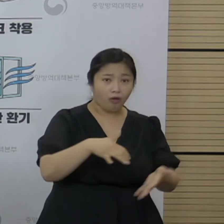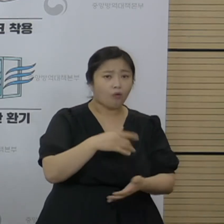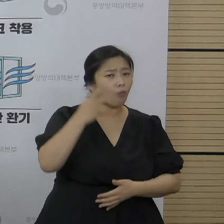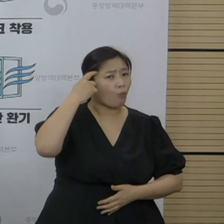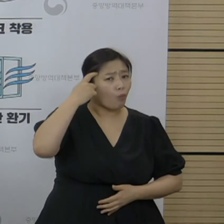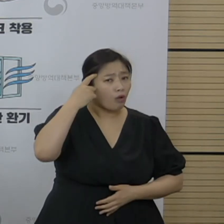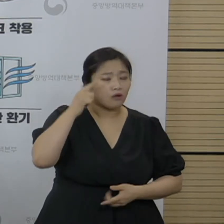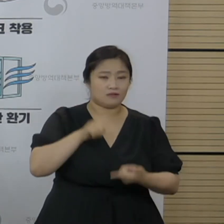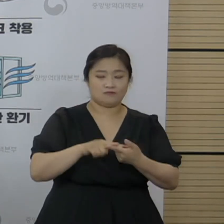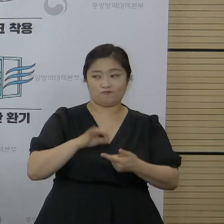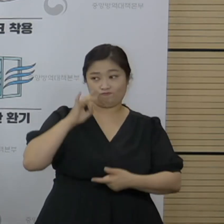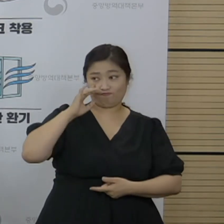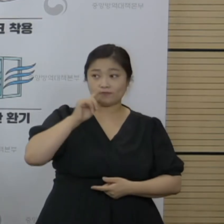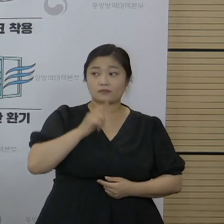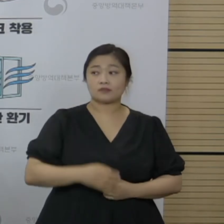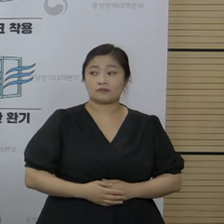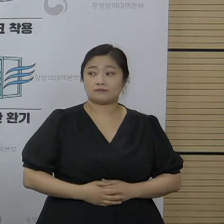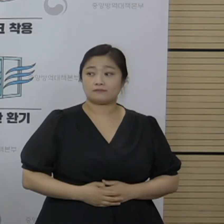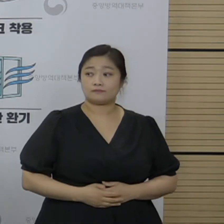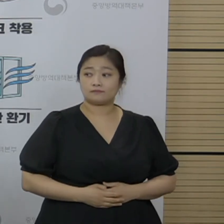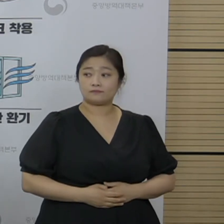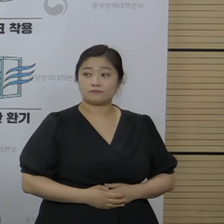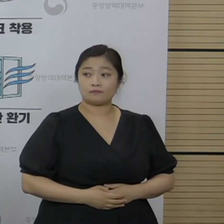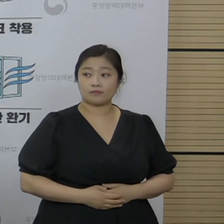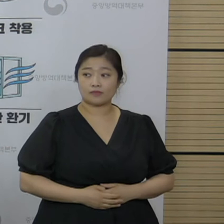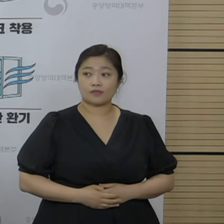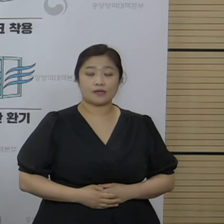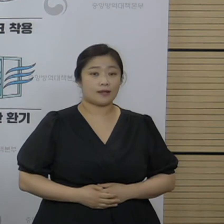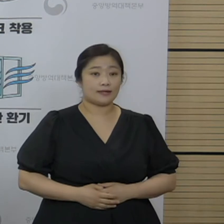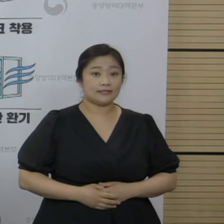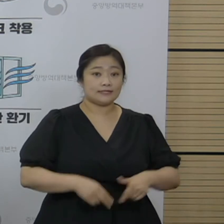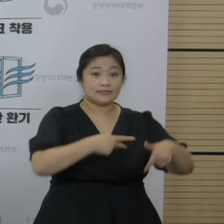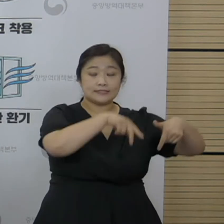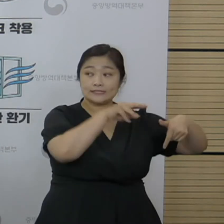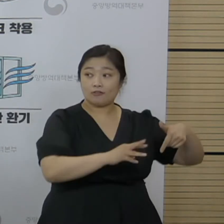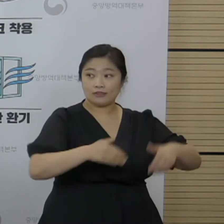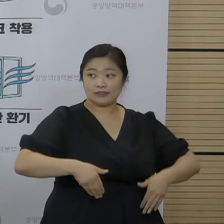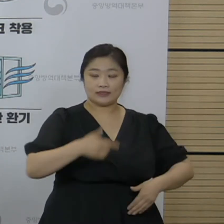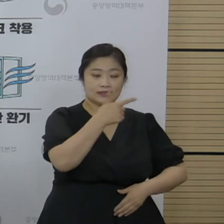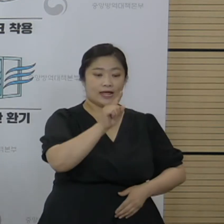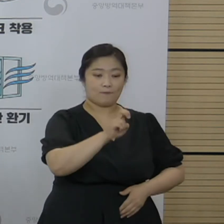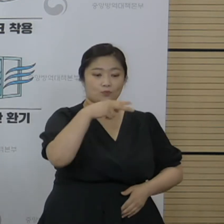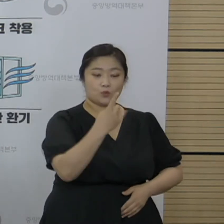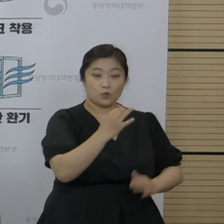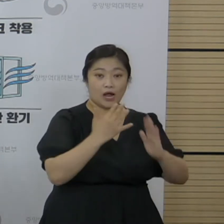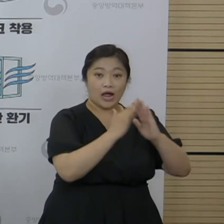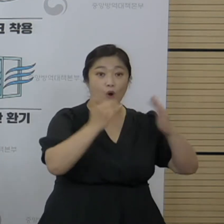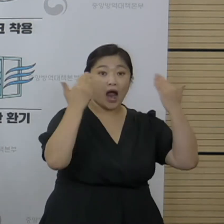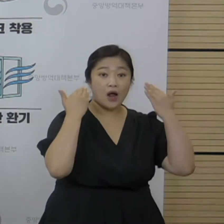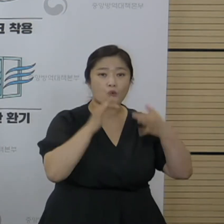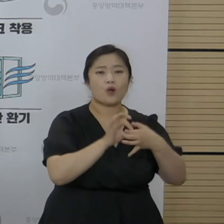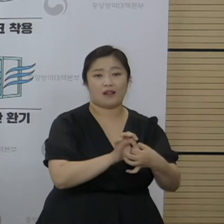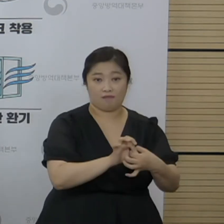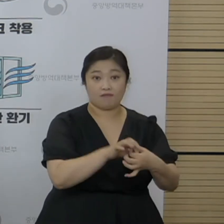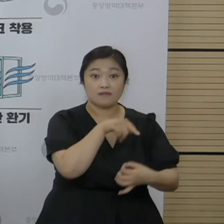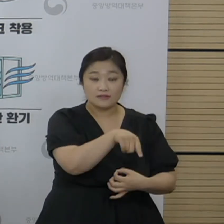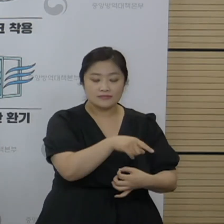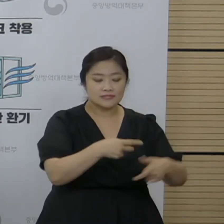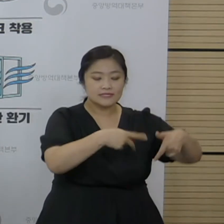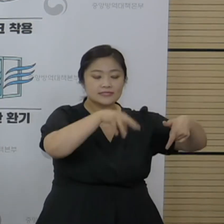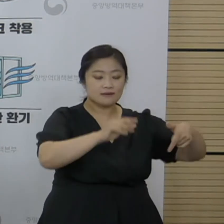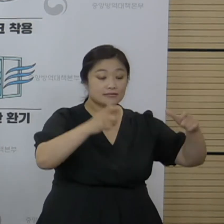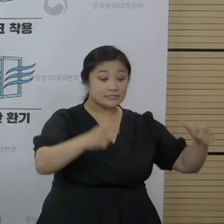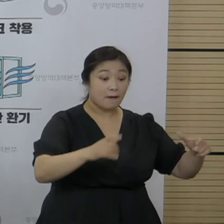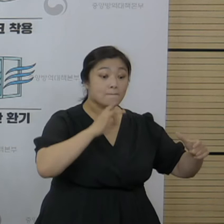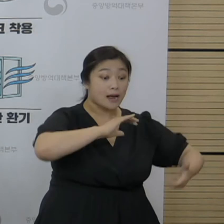이유가 궁금하다는 질문입니다. 네, 인천 남동구 가족 및 학교 관련해서는 인천